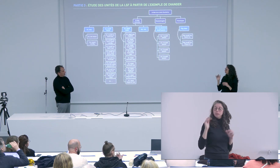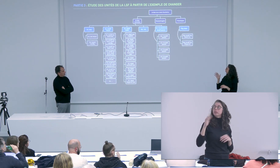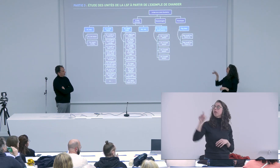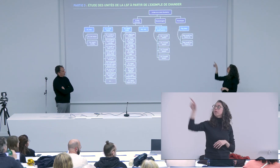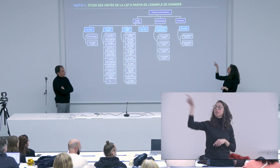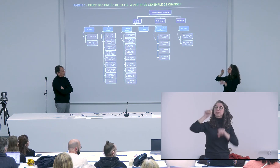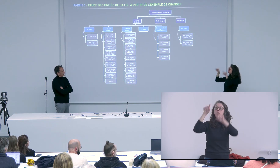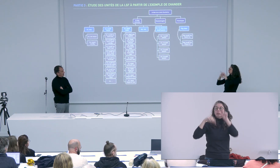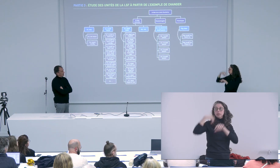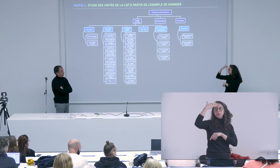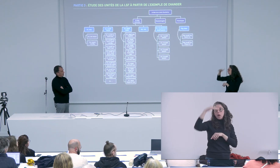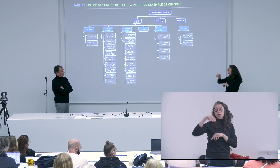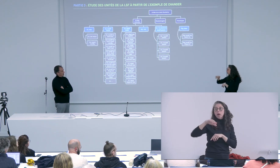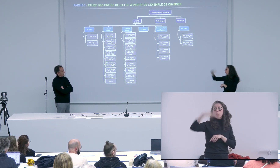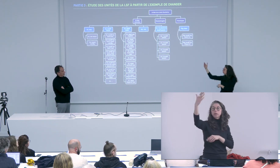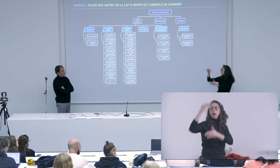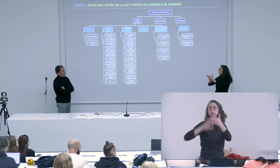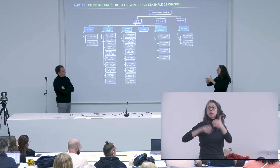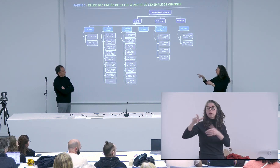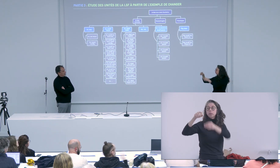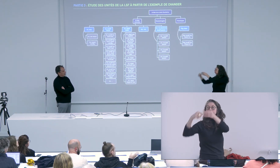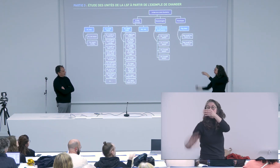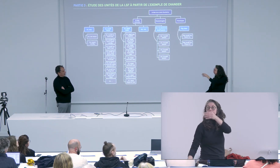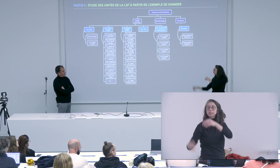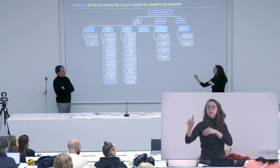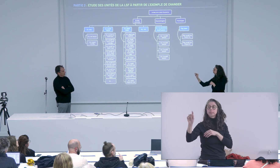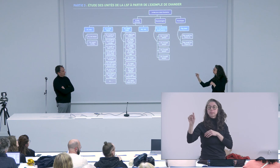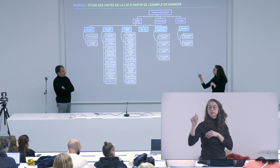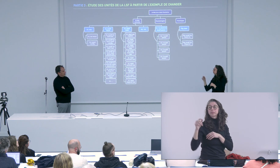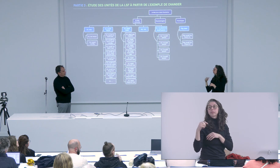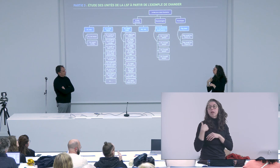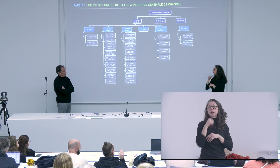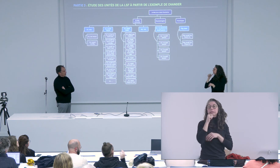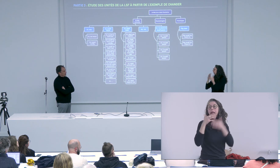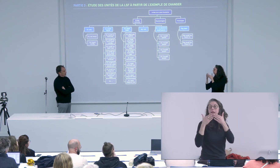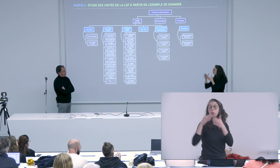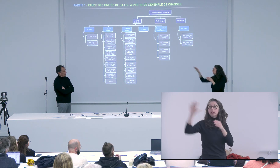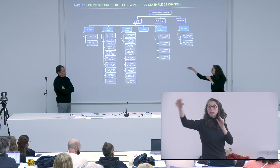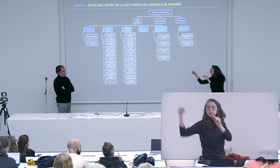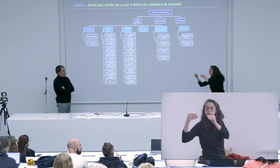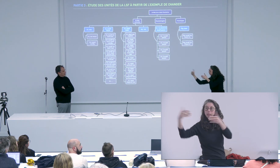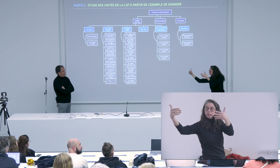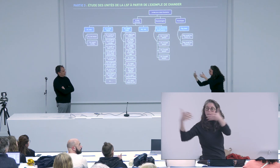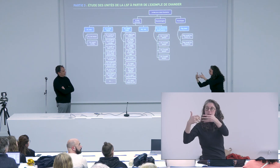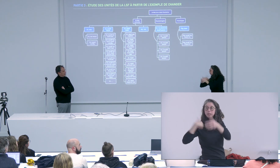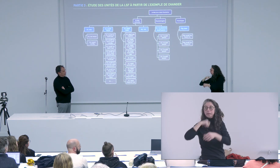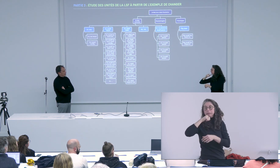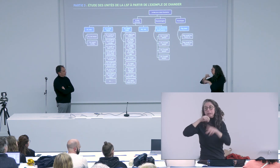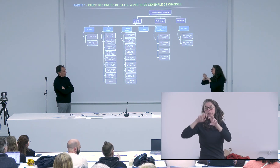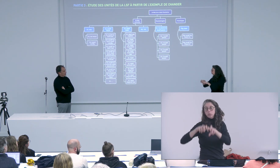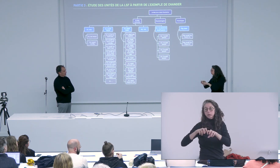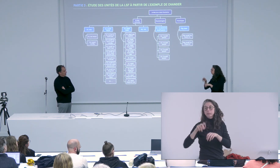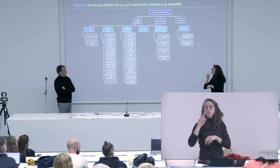extraire de mon corpus par rapport au pointage je sais qu'il y a d'autres articles dans lesquels il y a une grande description de ces catégories de pointage